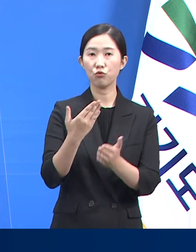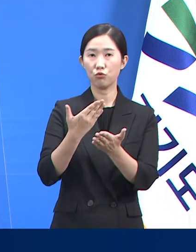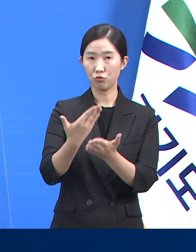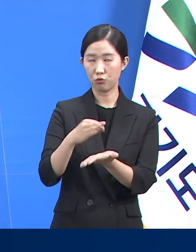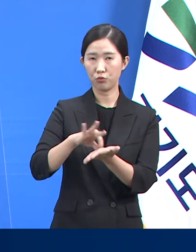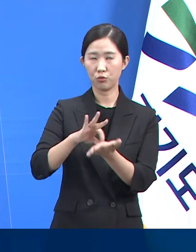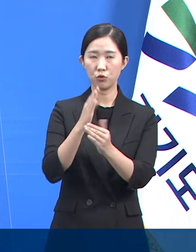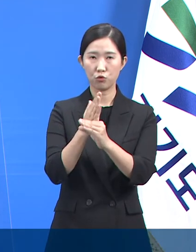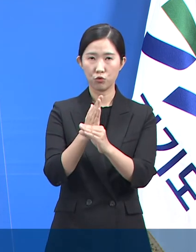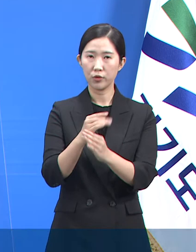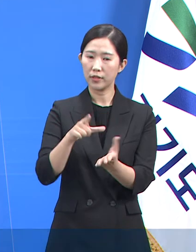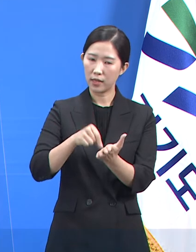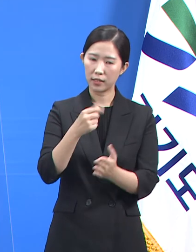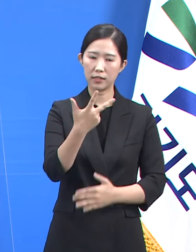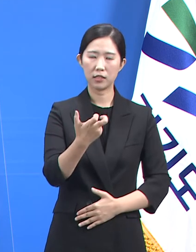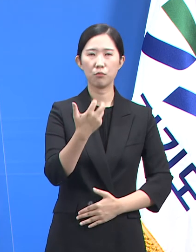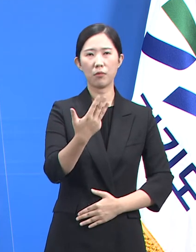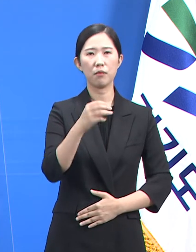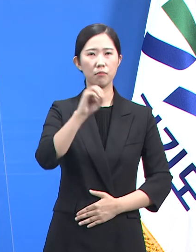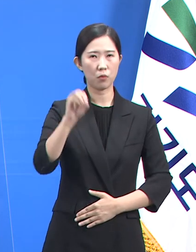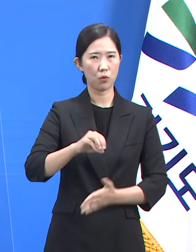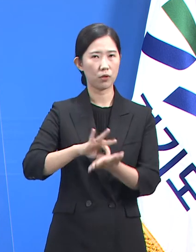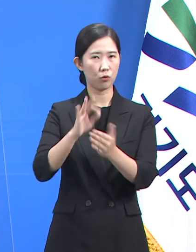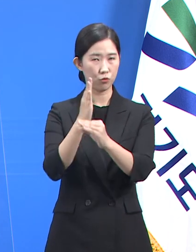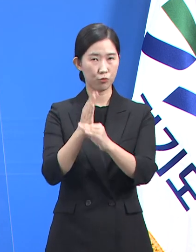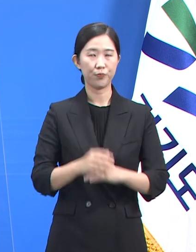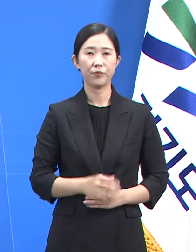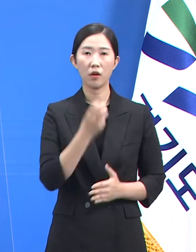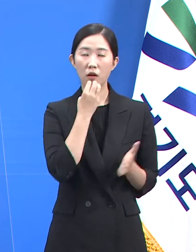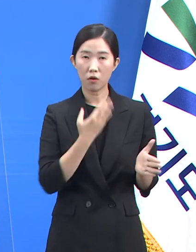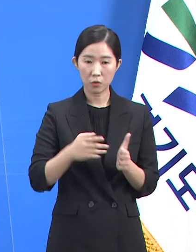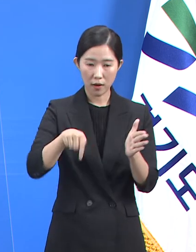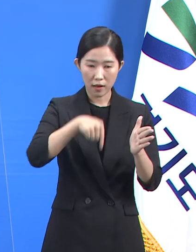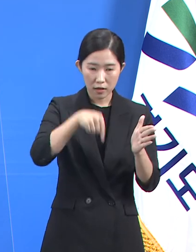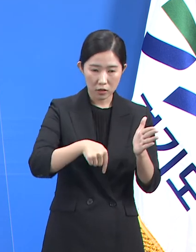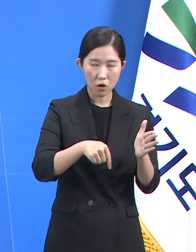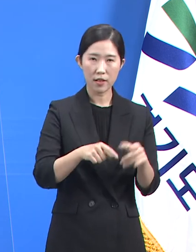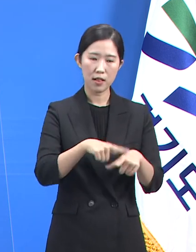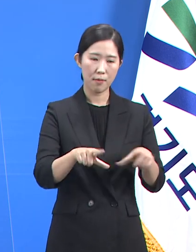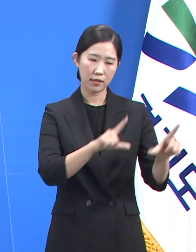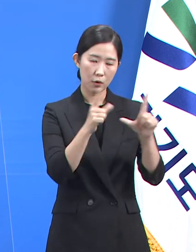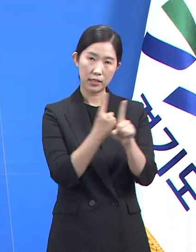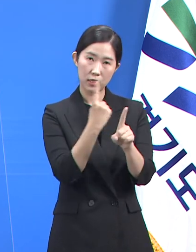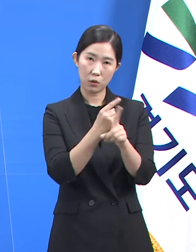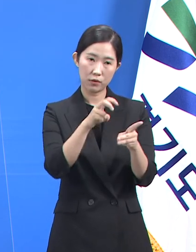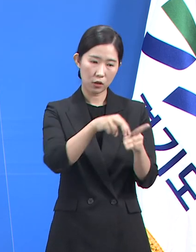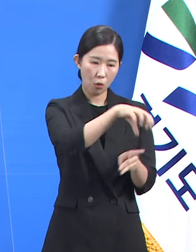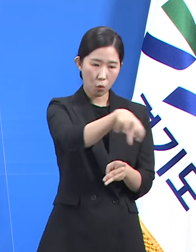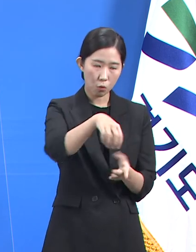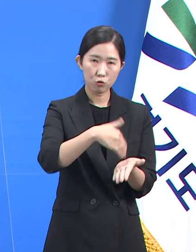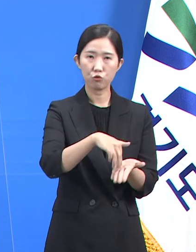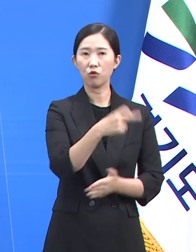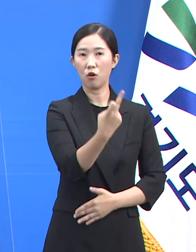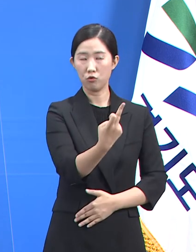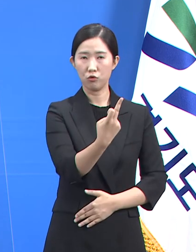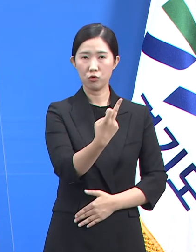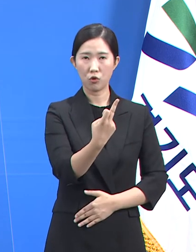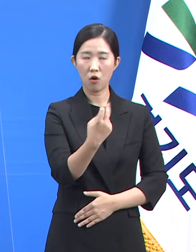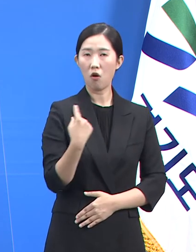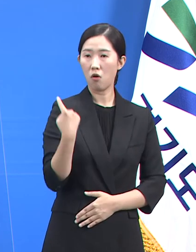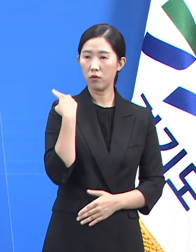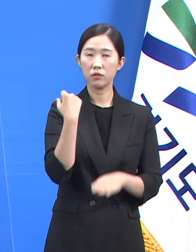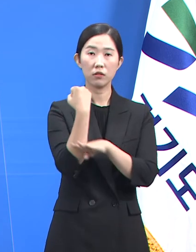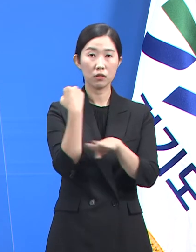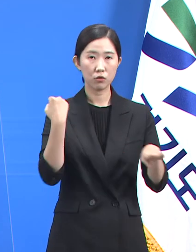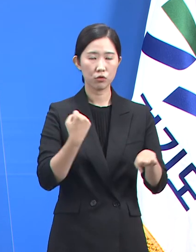병상 가동률은 78%입니다. 도에서 운영하는 총 12개의 일반생활치료센터에는 10월 4일 18시 기준